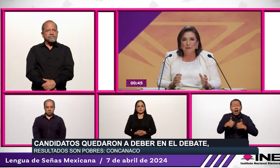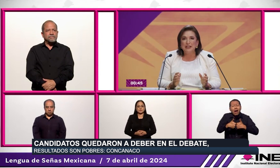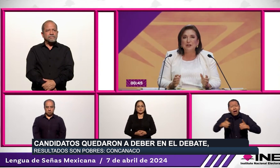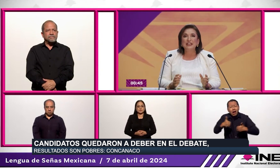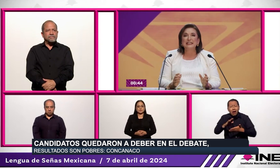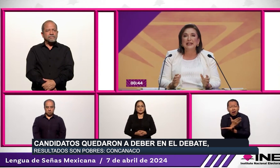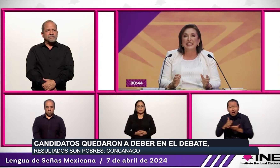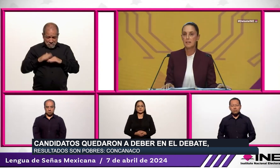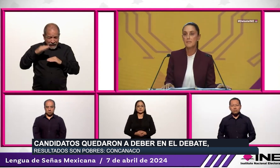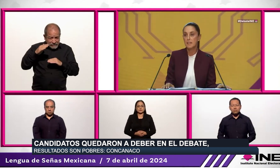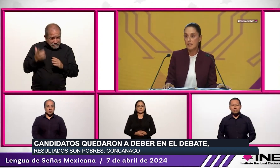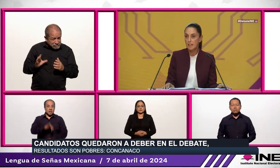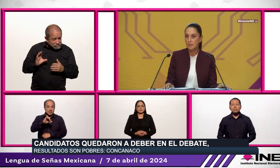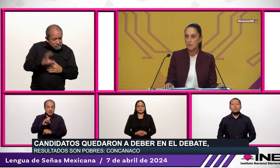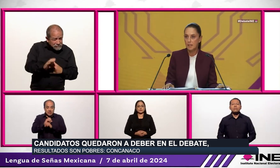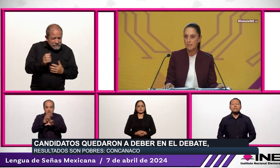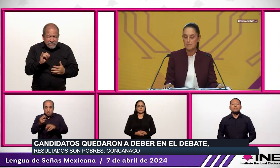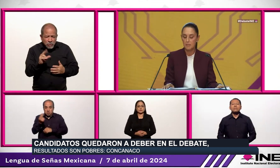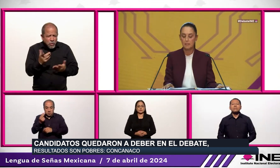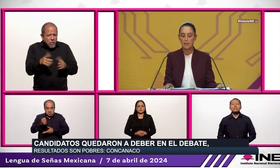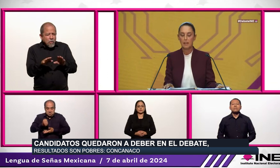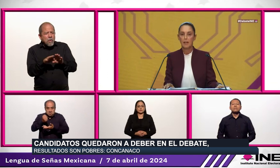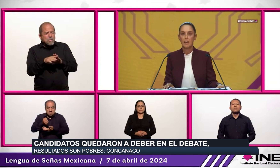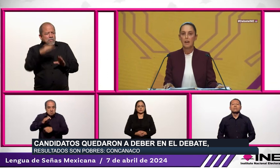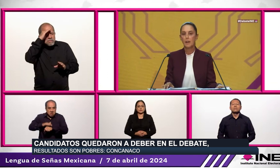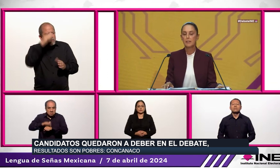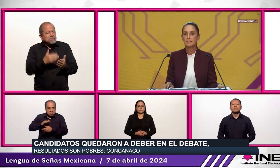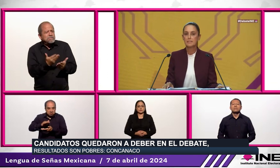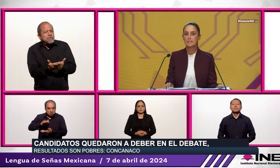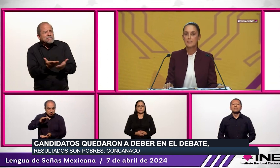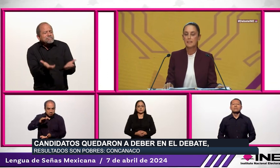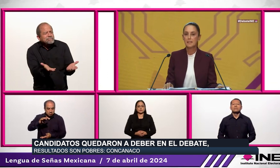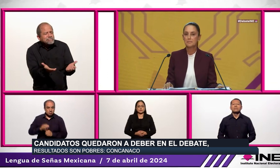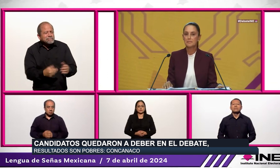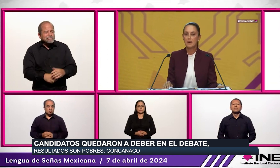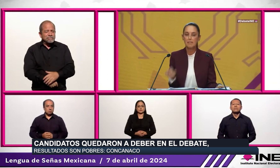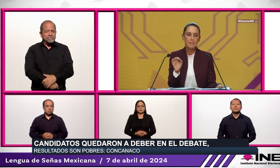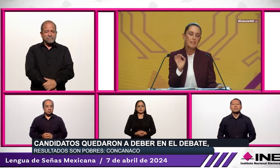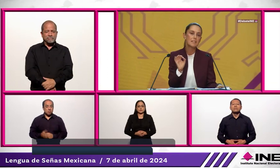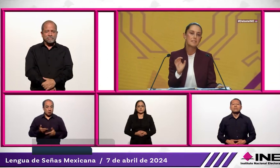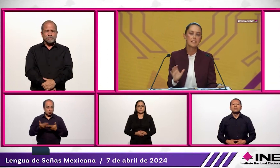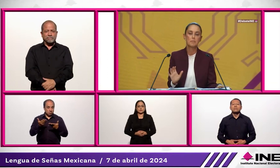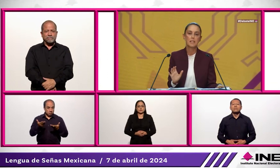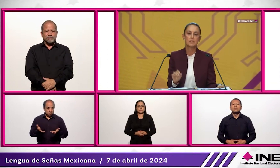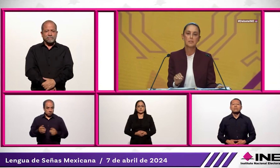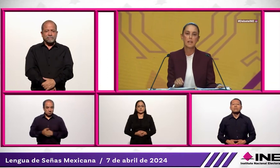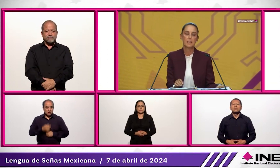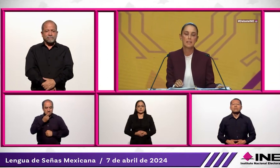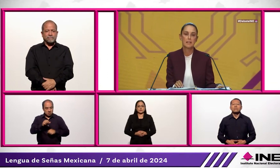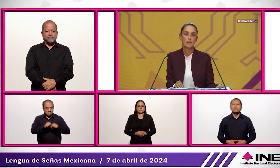ideas para que tomen decisiones y ejerzan su derecho al voto el próximo 2 de junio. Con imágenes de José Zamora para Noticram TV, Arim